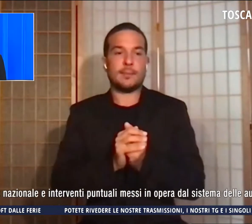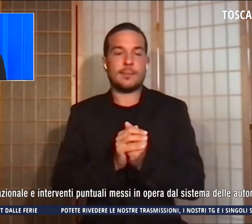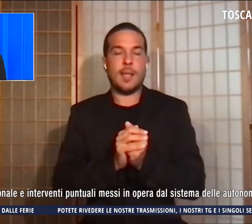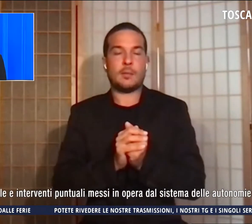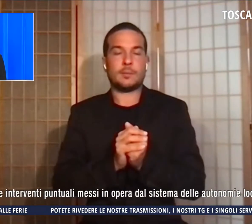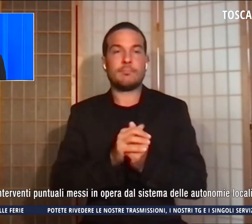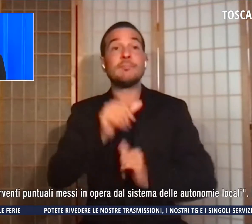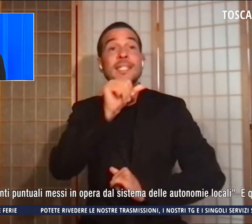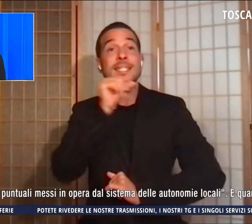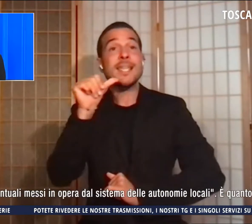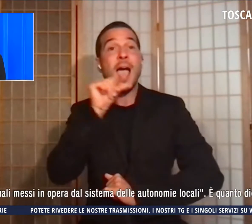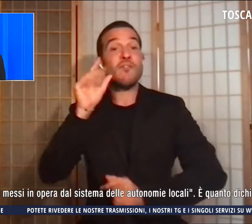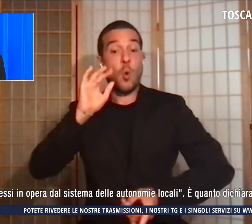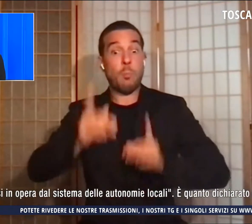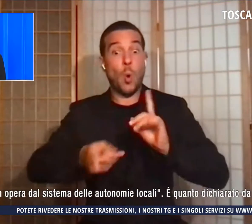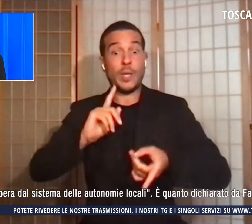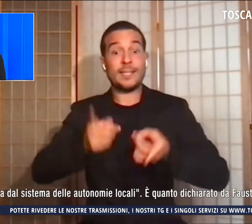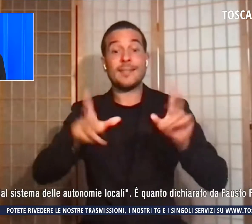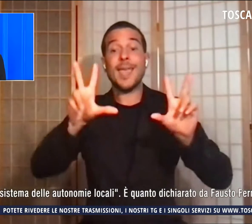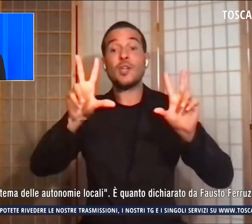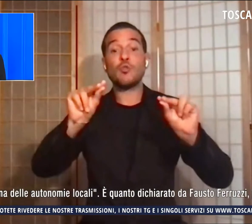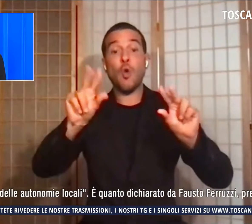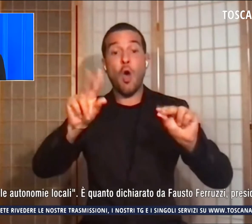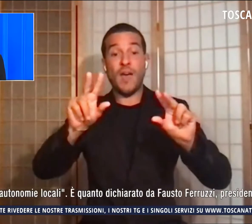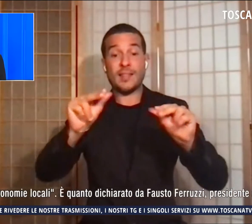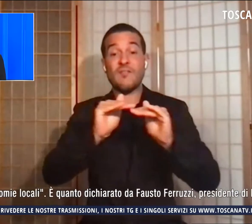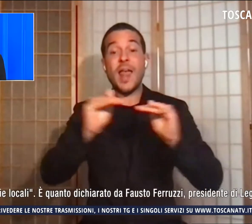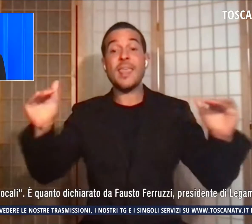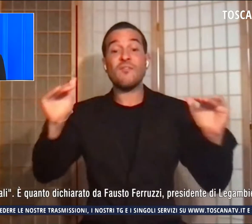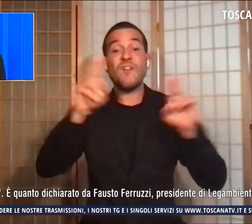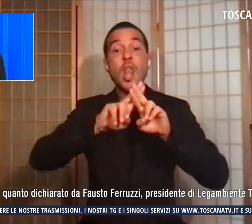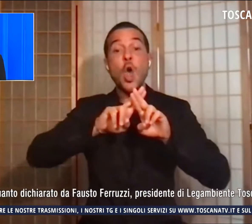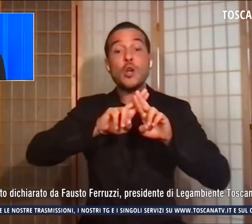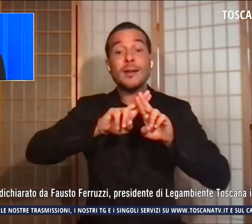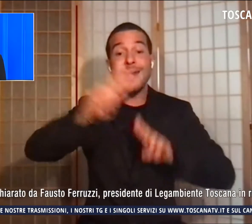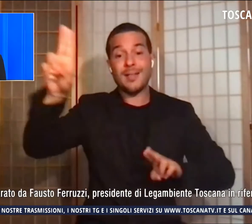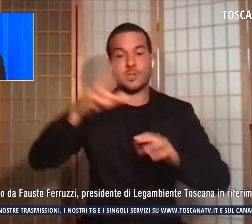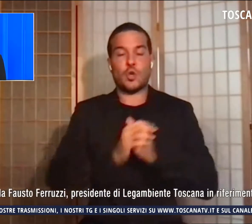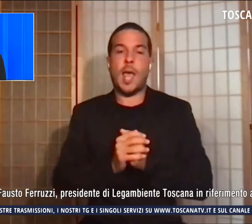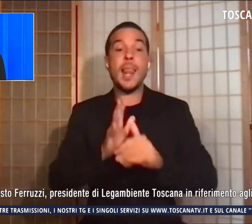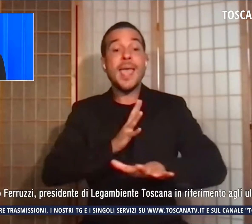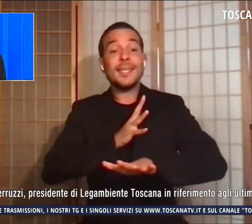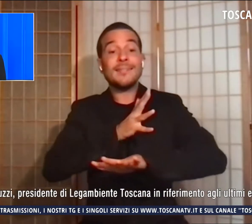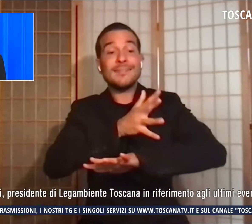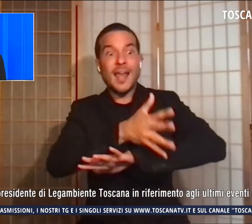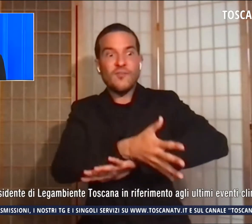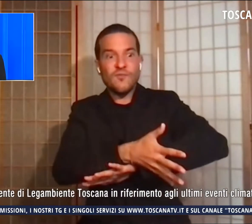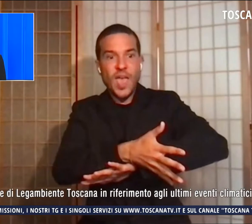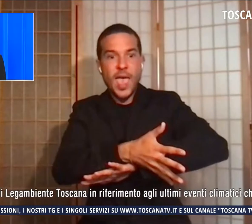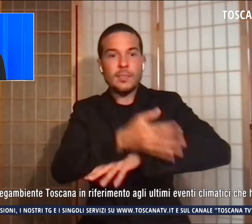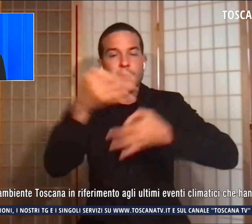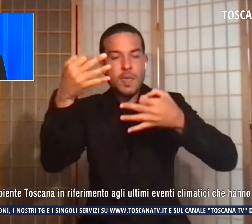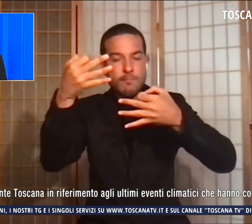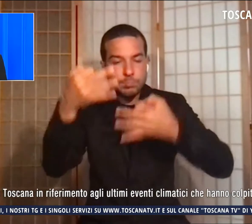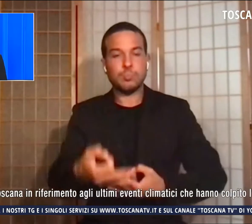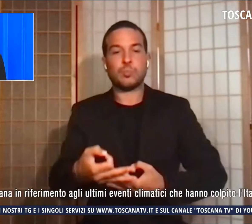innovative a livello nazionale e interventi puntuali messi in opera dal sistema delle autonomie